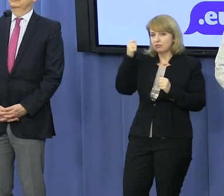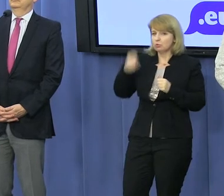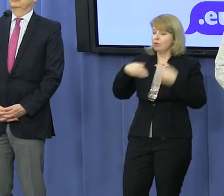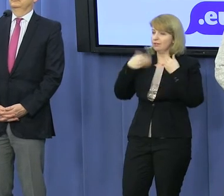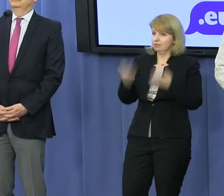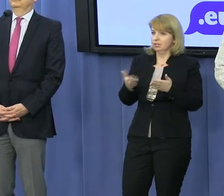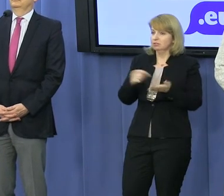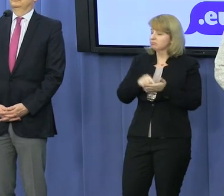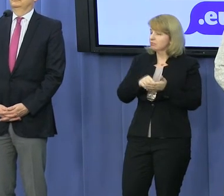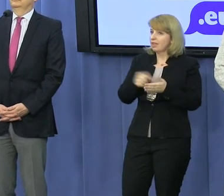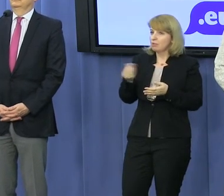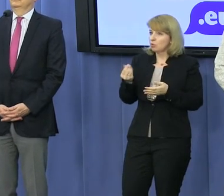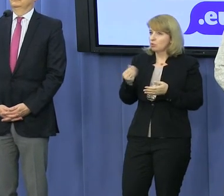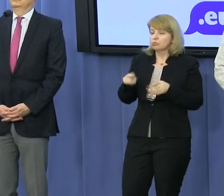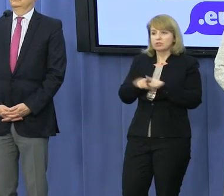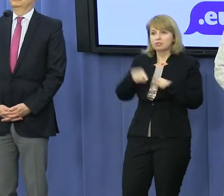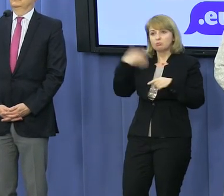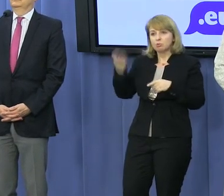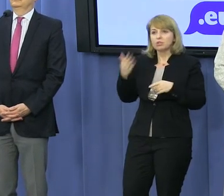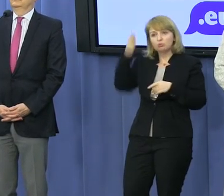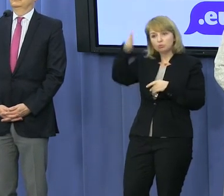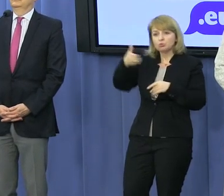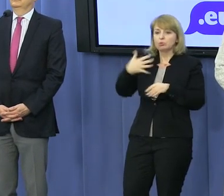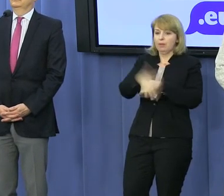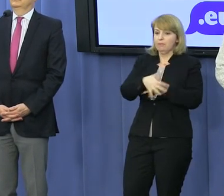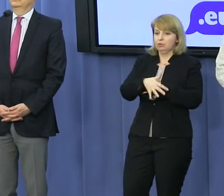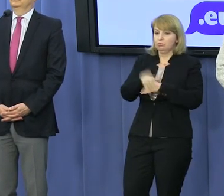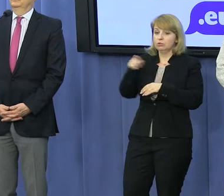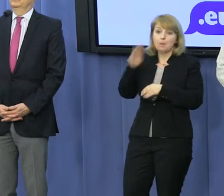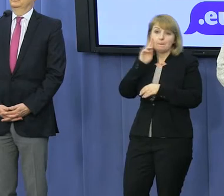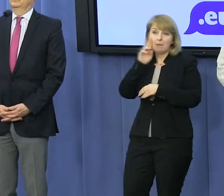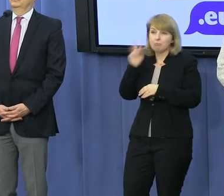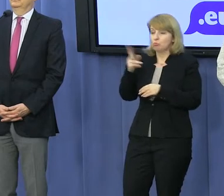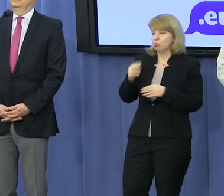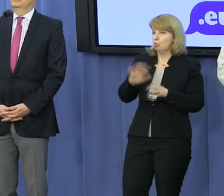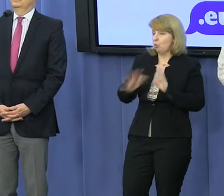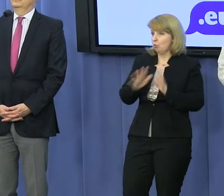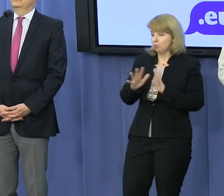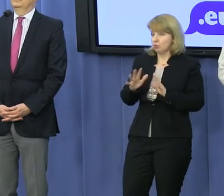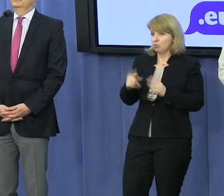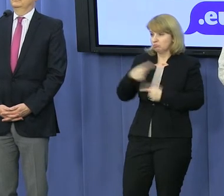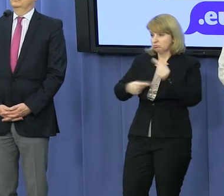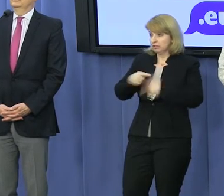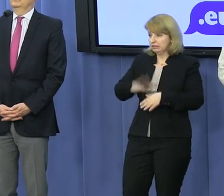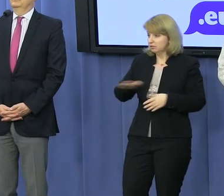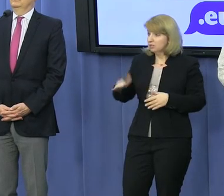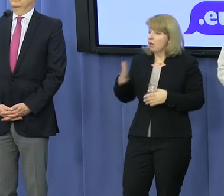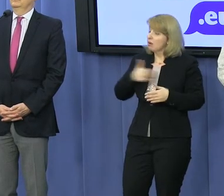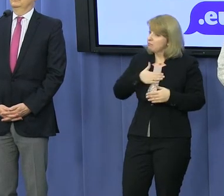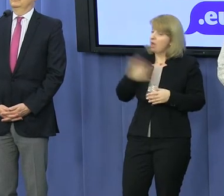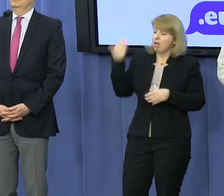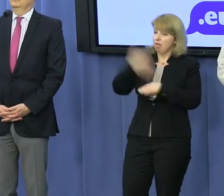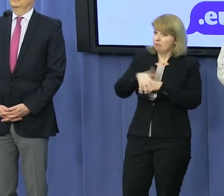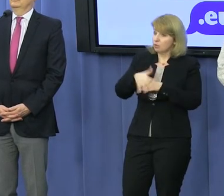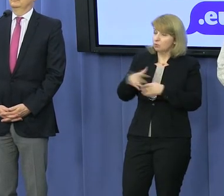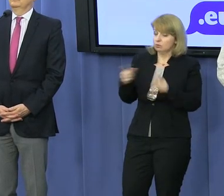i zaliczyć to do okresu składkowego, tak żeby każda z tych matek, które się zajmują dziećmi niepełnosprawnymi, miała to wliczone